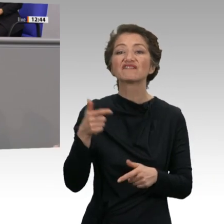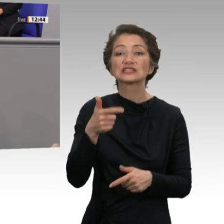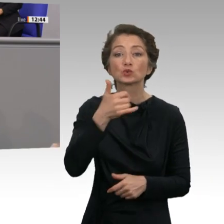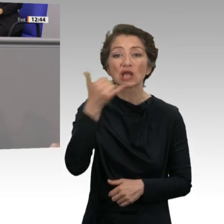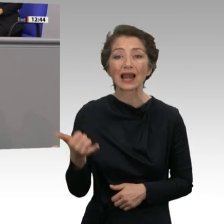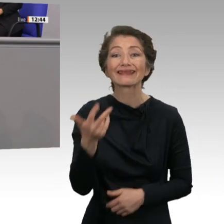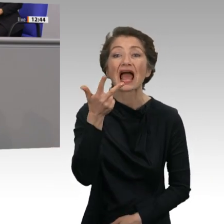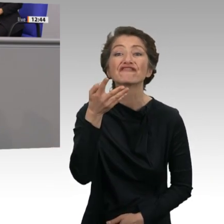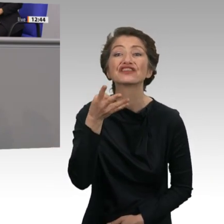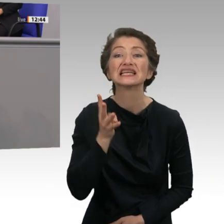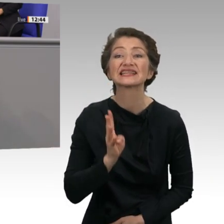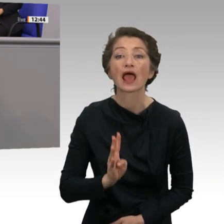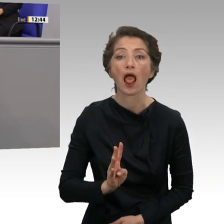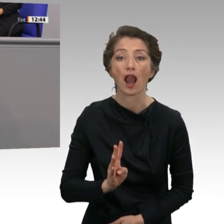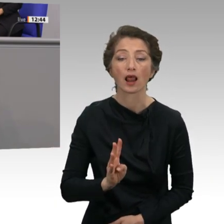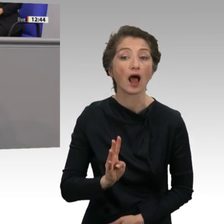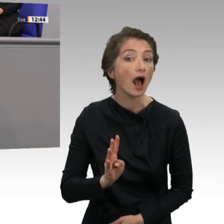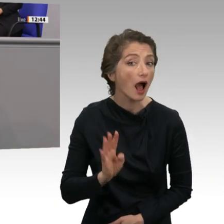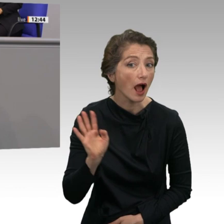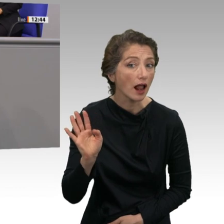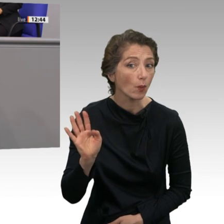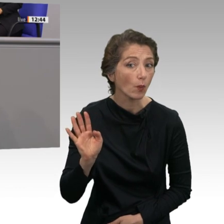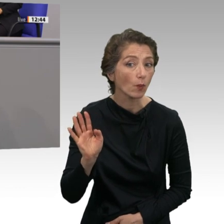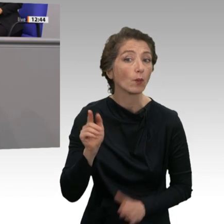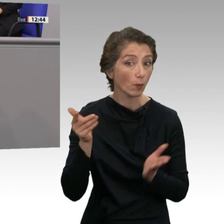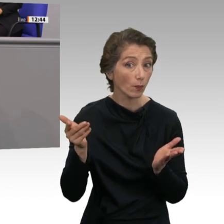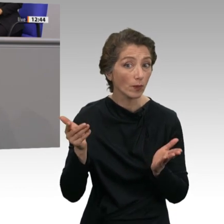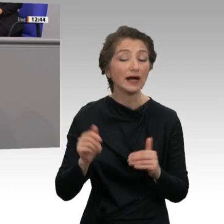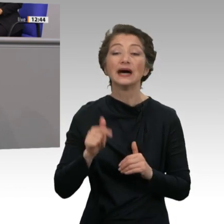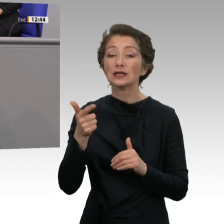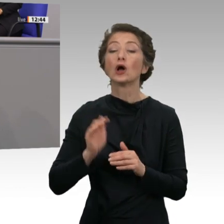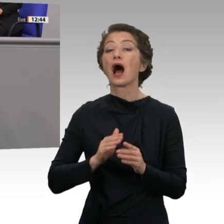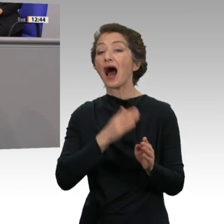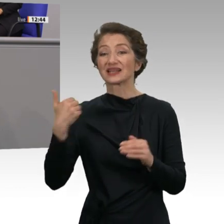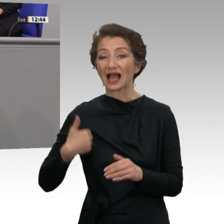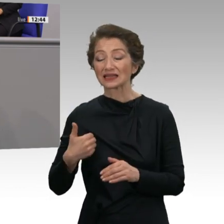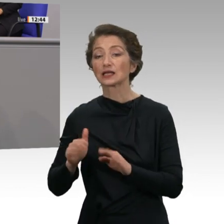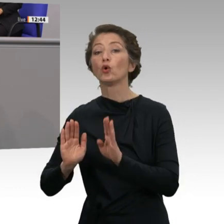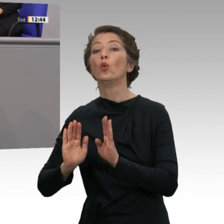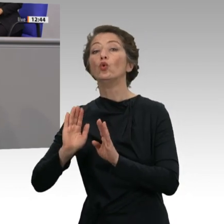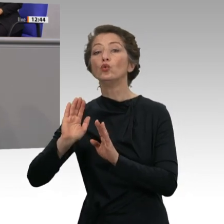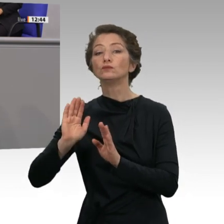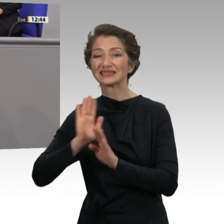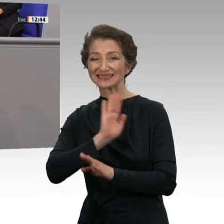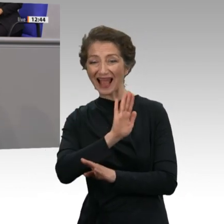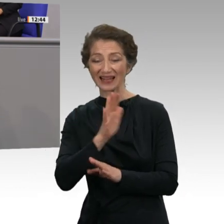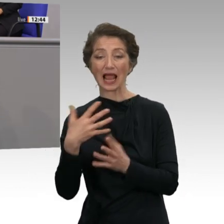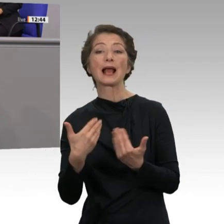Kollegen von der Koalition. Auf der anderen Seite haben über 90 Prozent ihrer Empfänger ihrer Grundrente